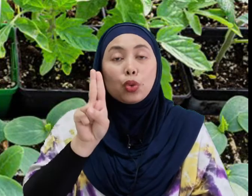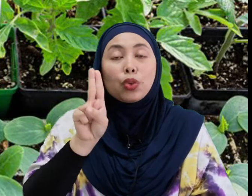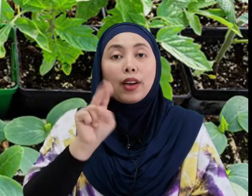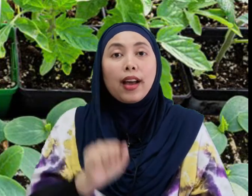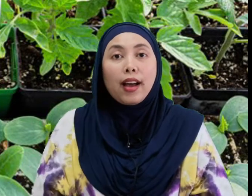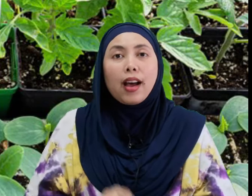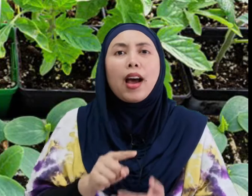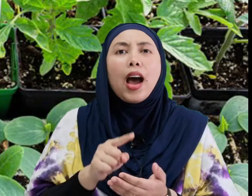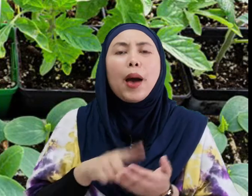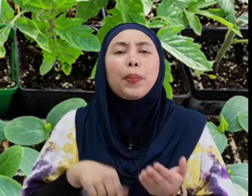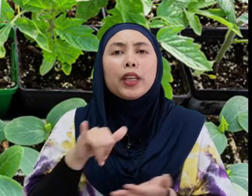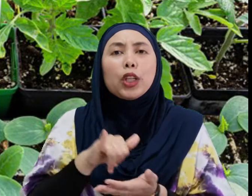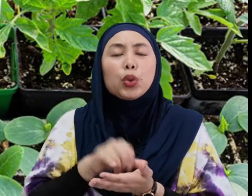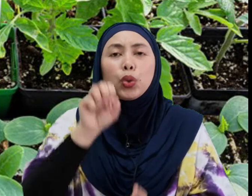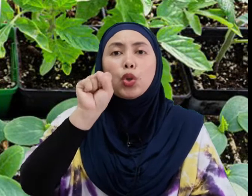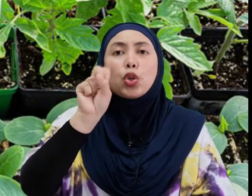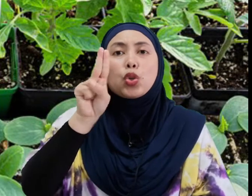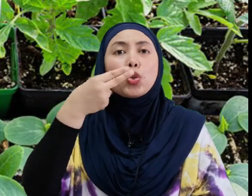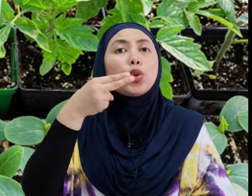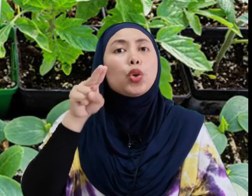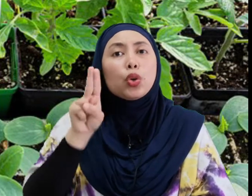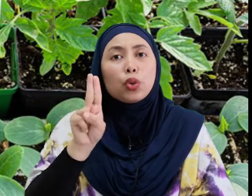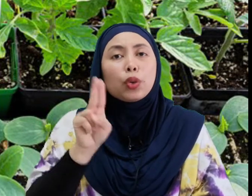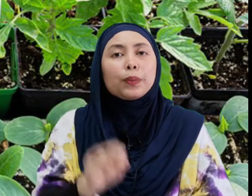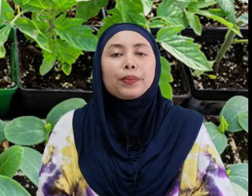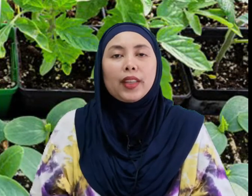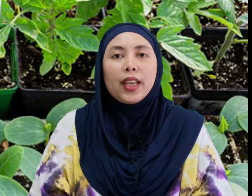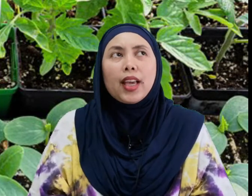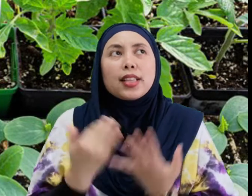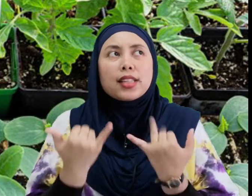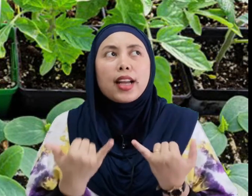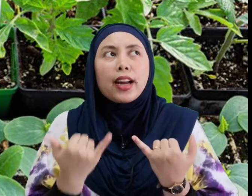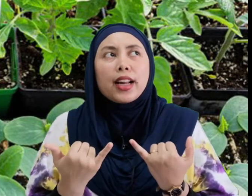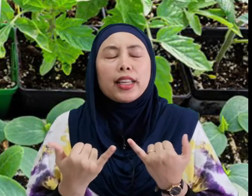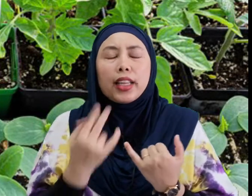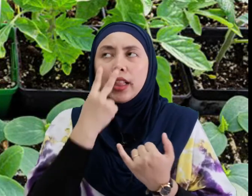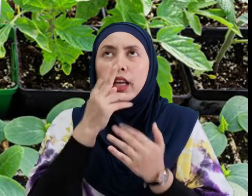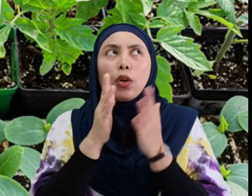Apa itu Suhu Sekarang ni Tengok